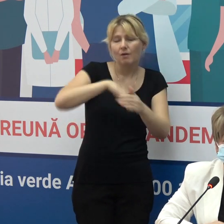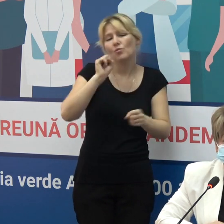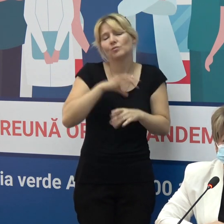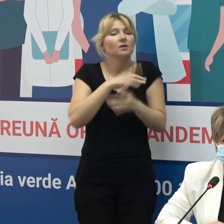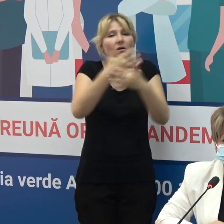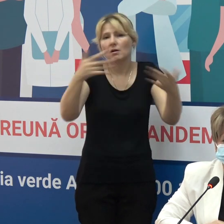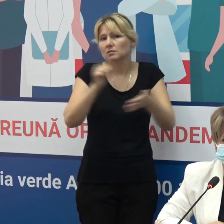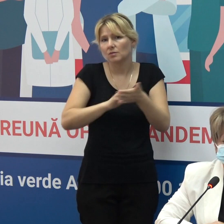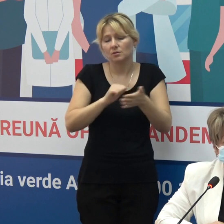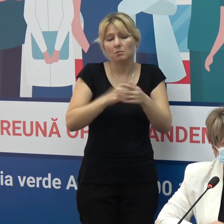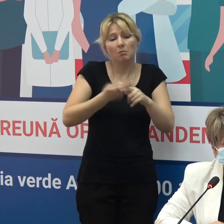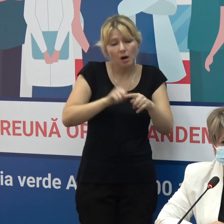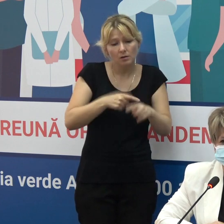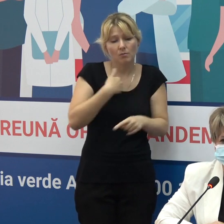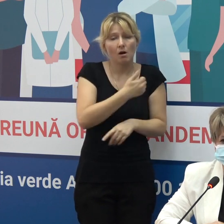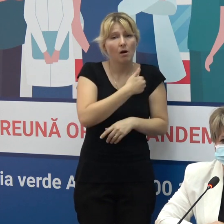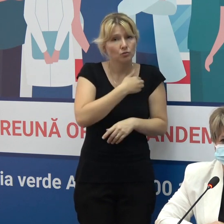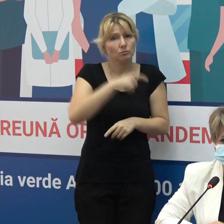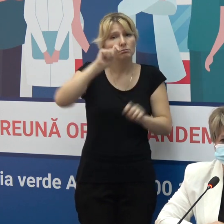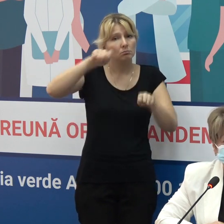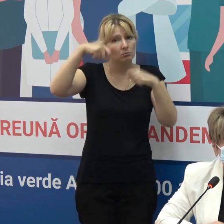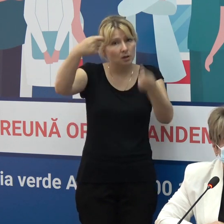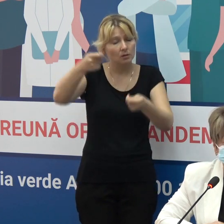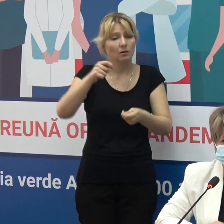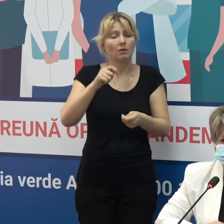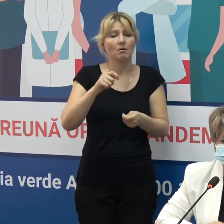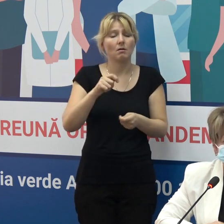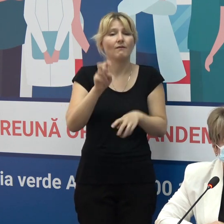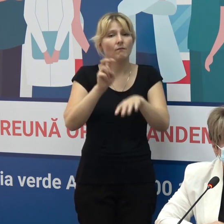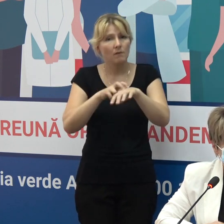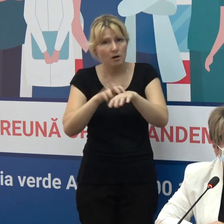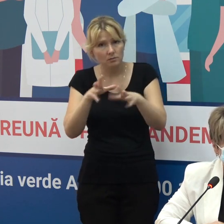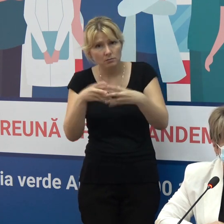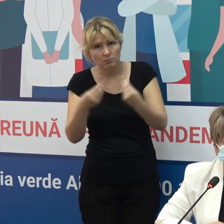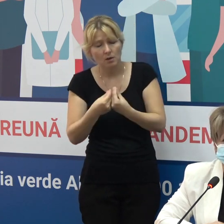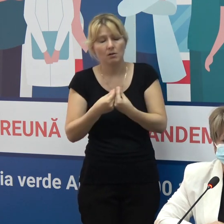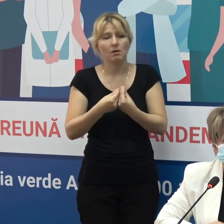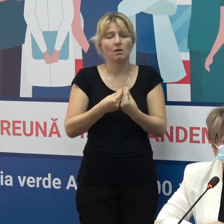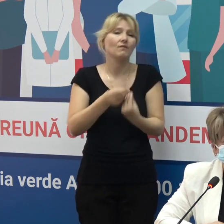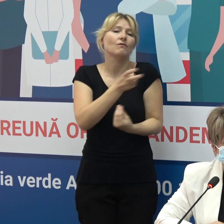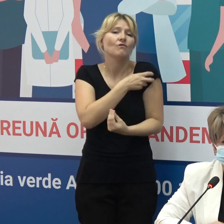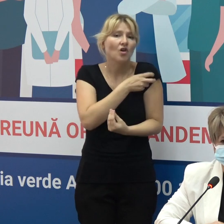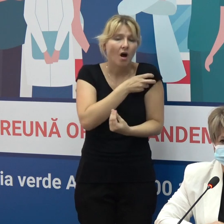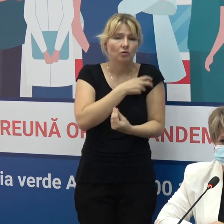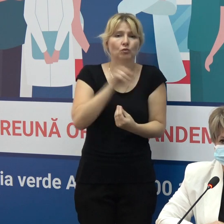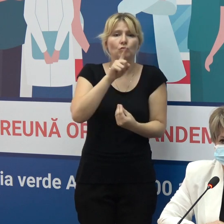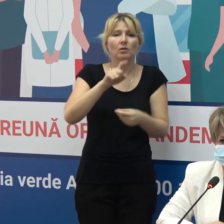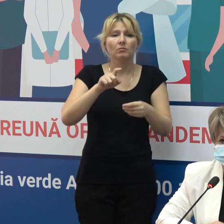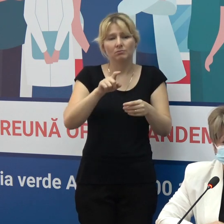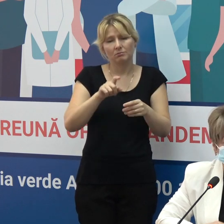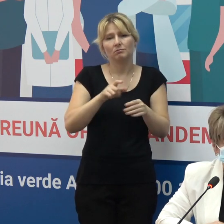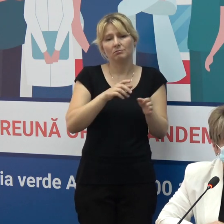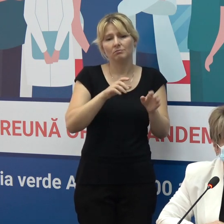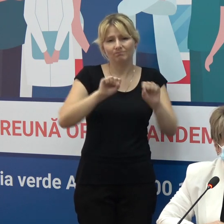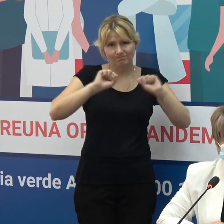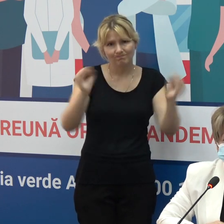vin cu un mesaj foarte clar către asistenții medicali, către medicii de familie să intensifice activitatea de